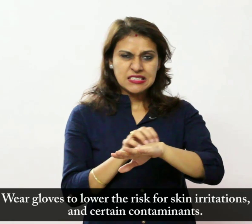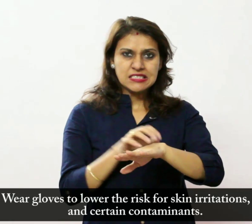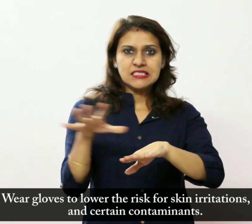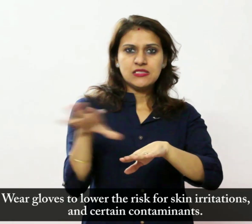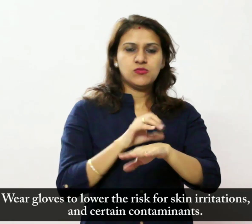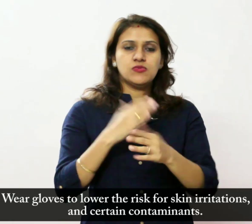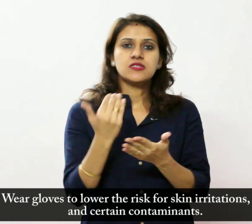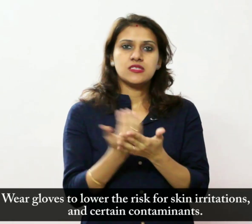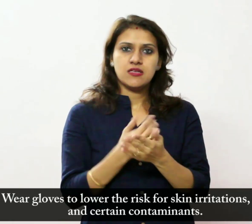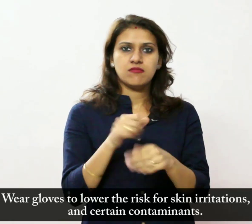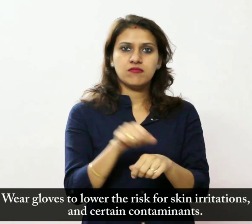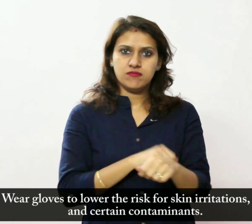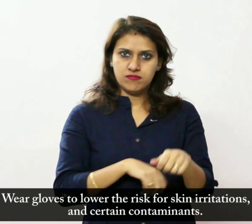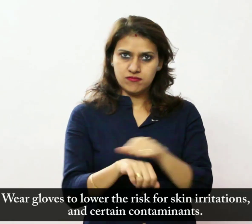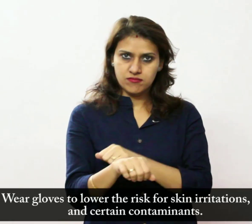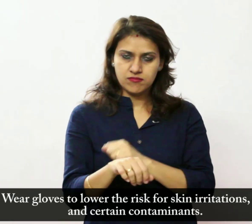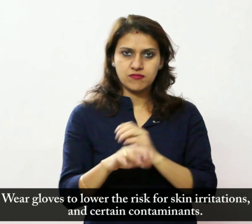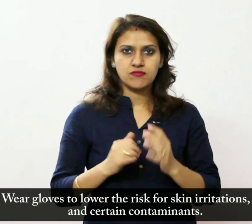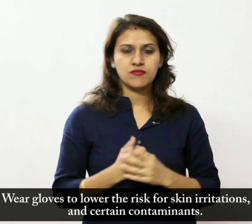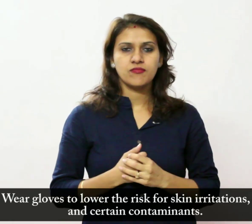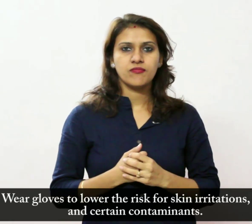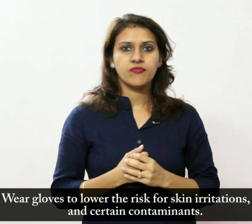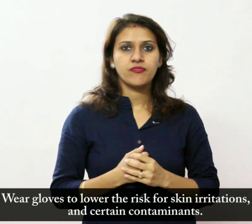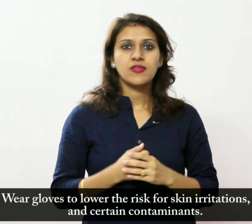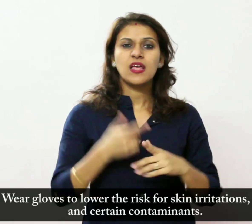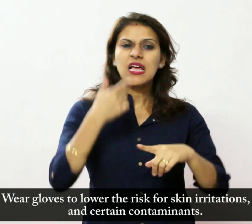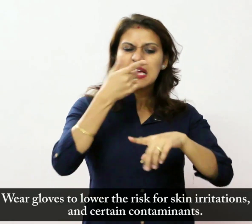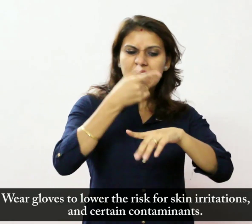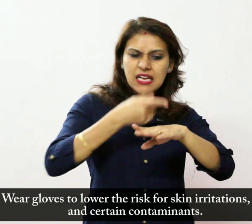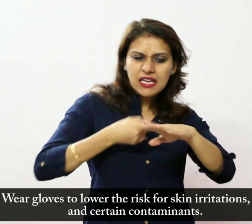पदार्थों के जोखिम को कम करने के लिए दस्ताने पहने